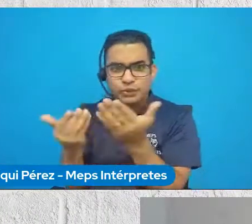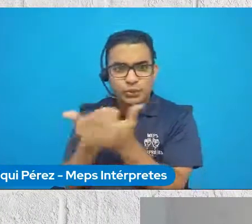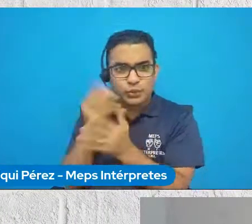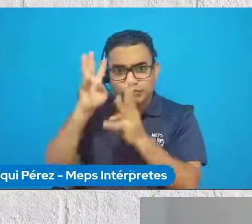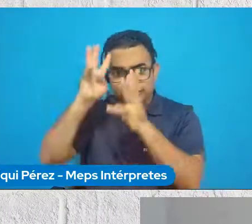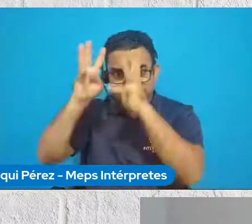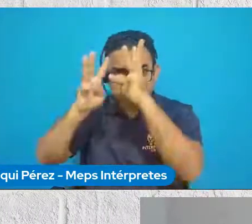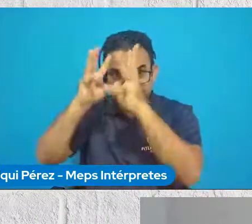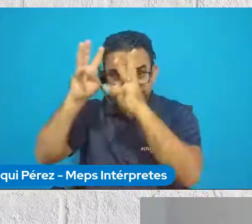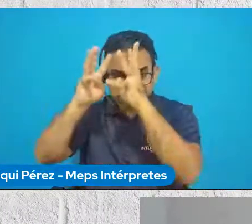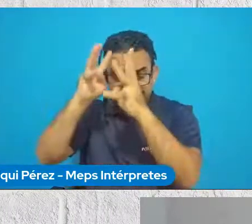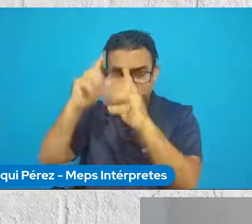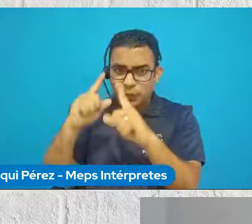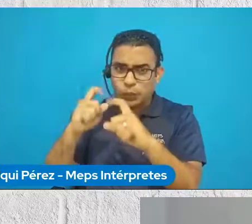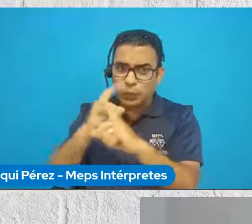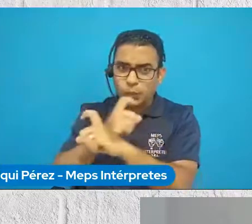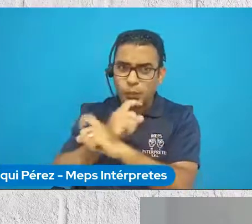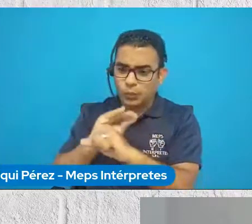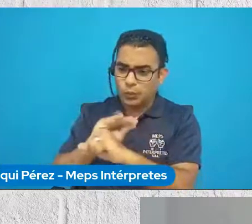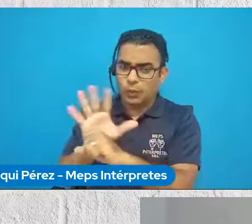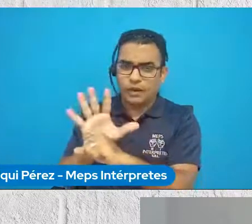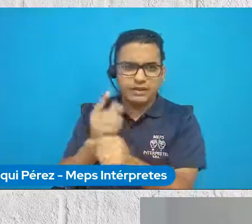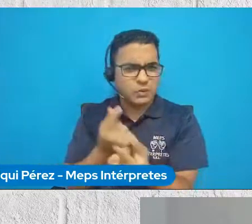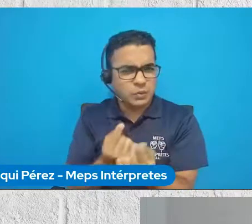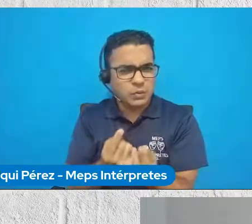una situación tan compleja como la de la pandemia?